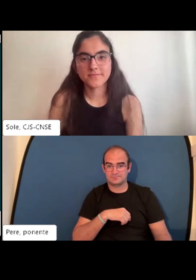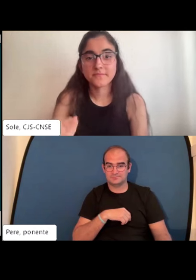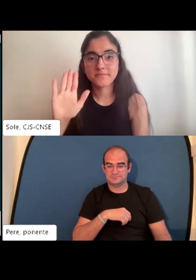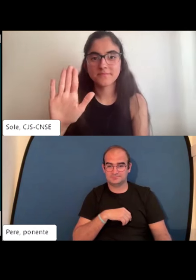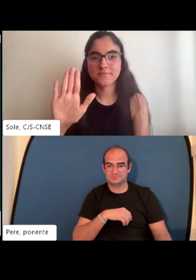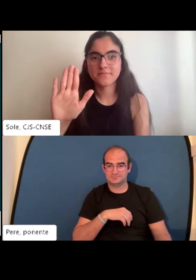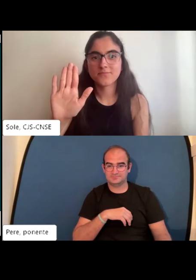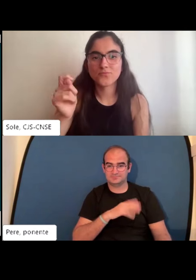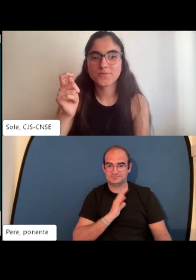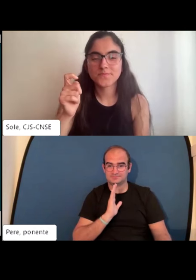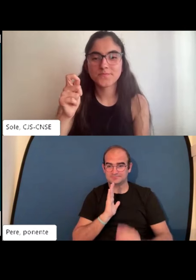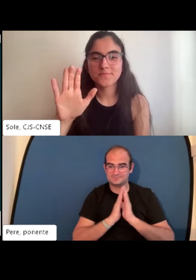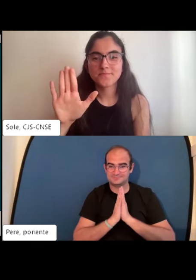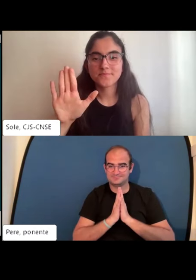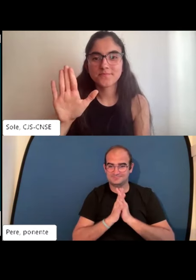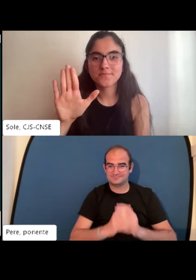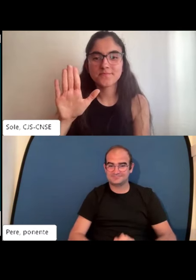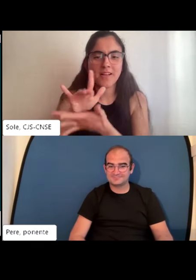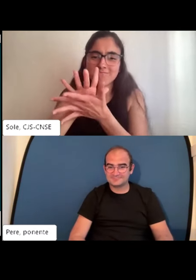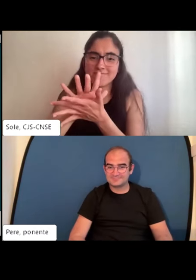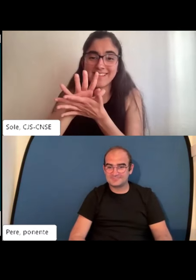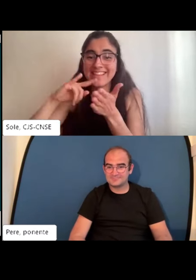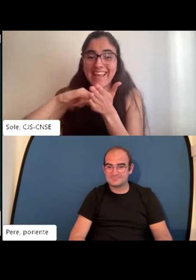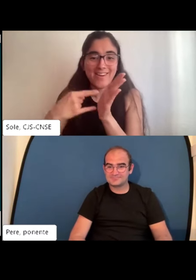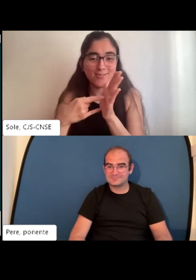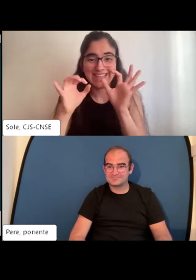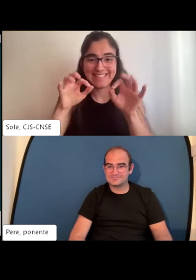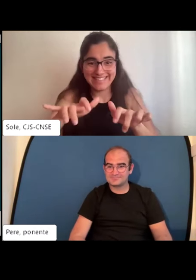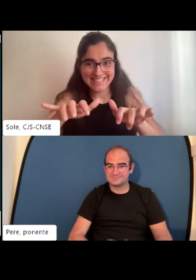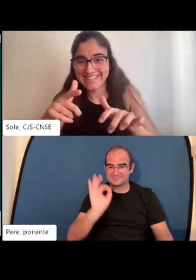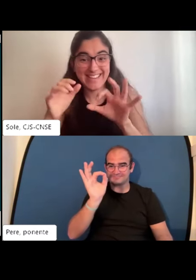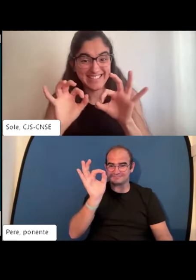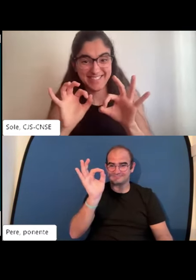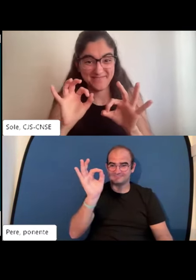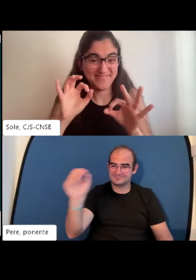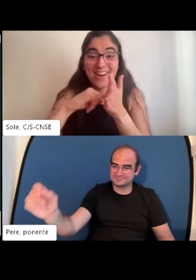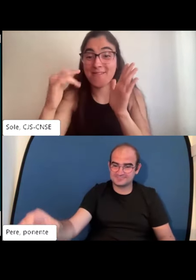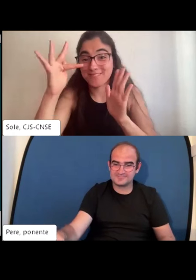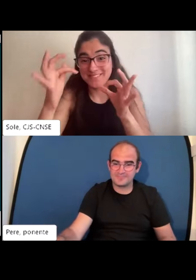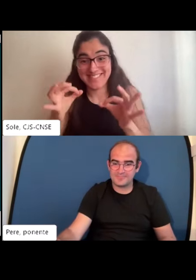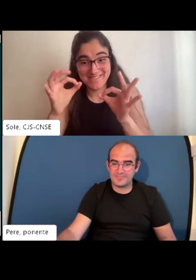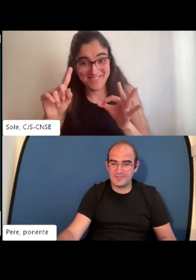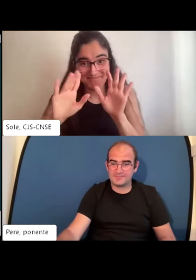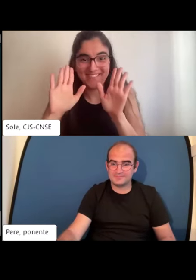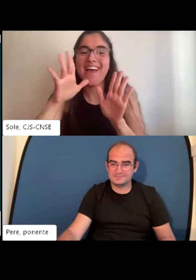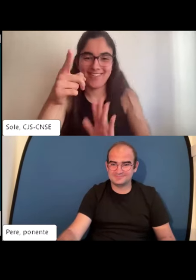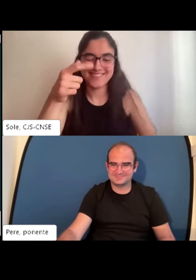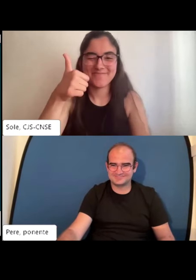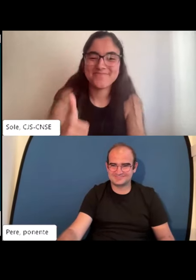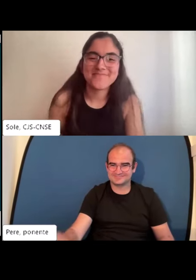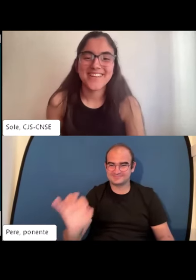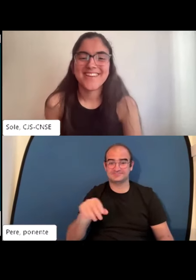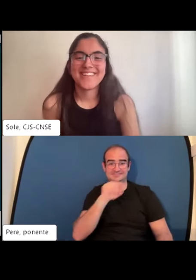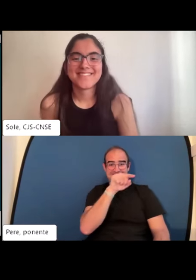¿pasamos de diapo? sí sí un momentito tranquilo la tecnología es así sí tiene